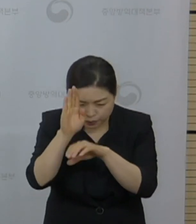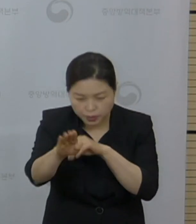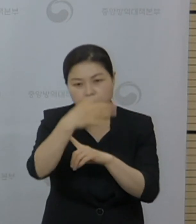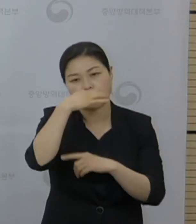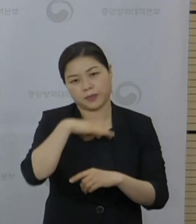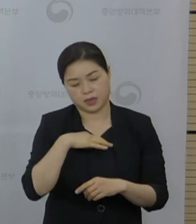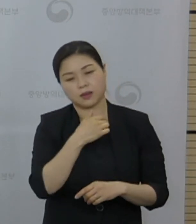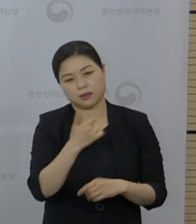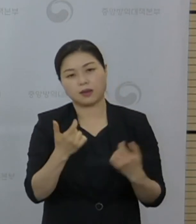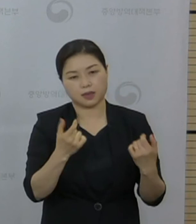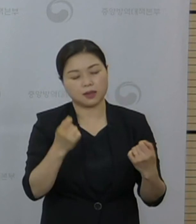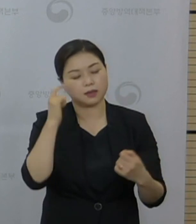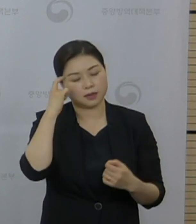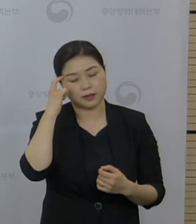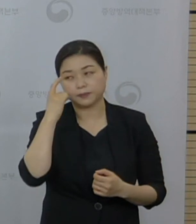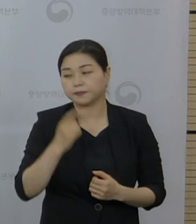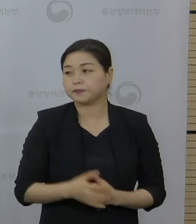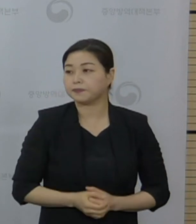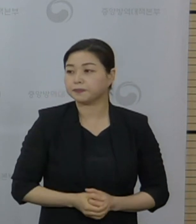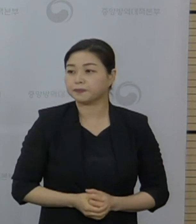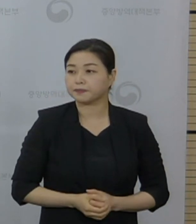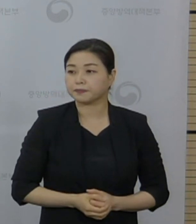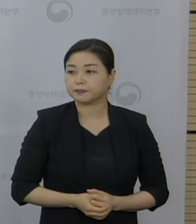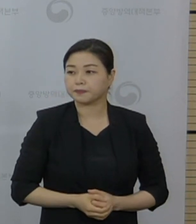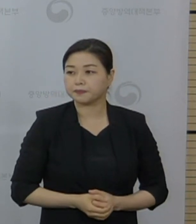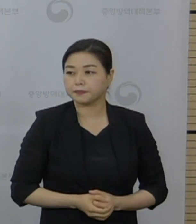좋은 예우를 좋게 하는 방법입니다.